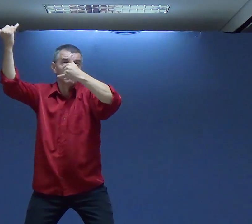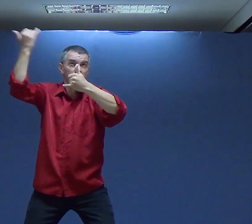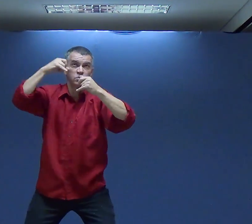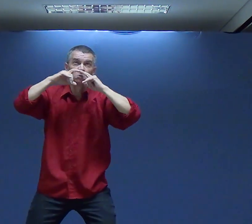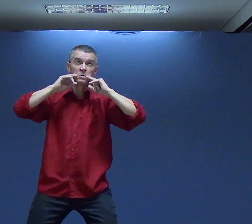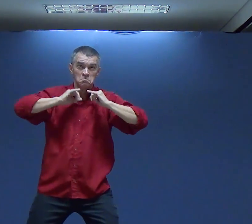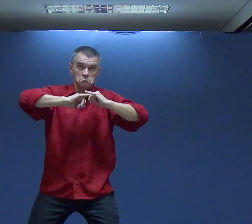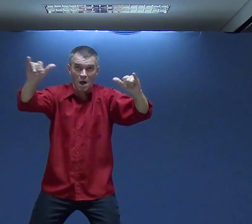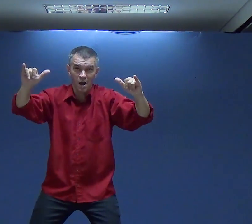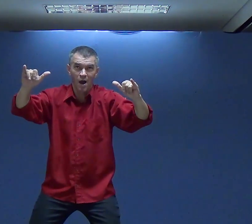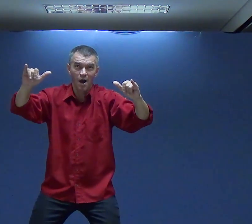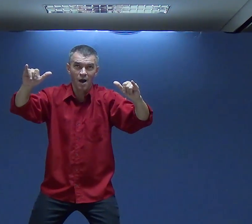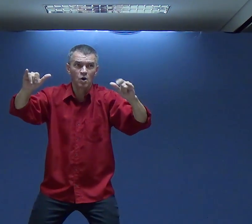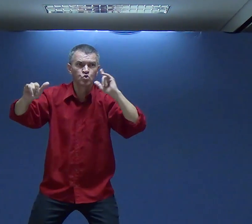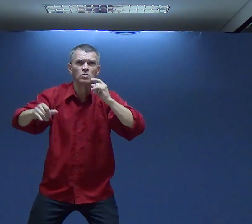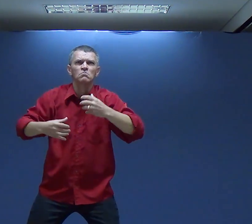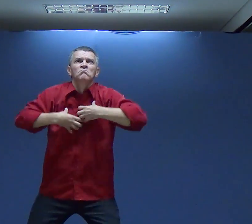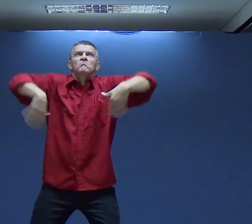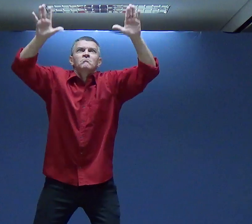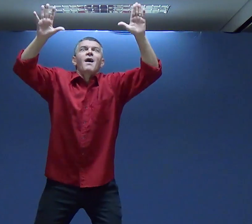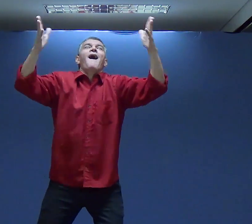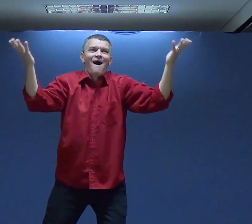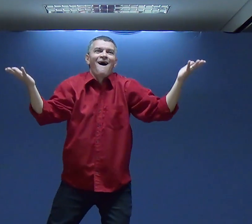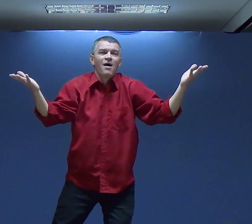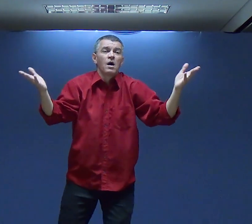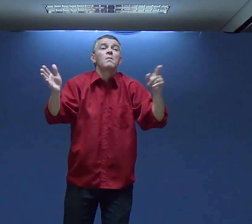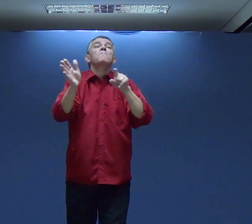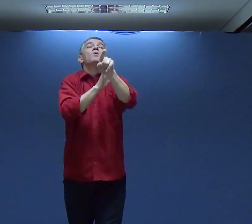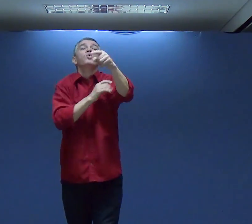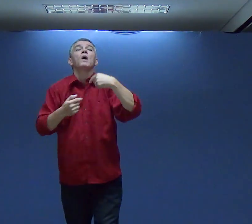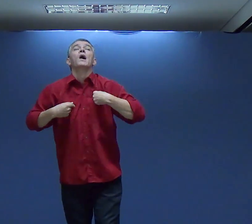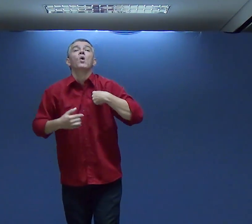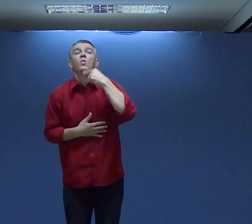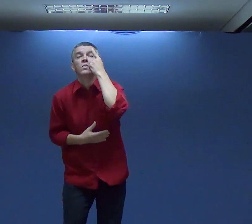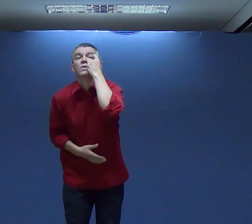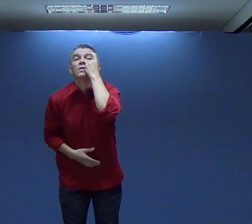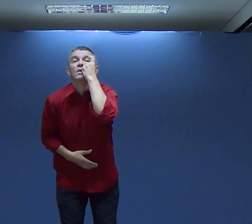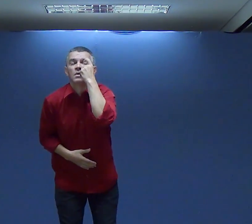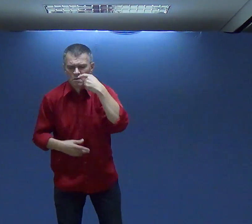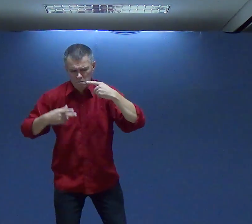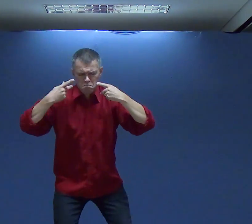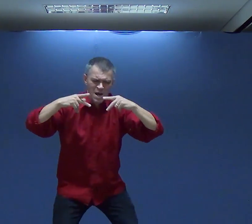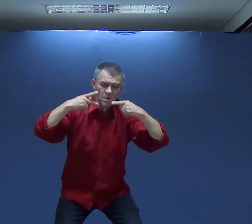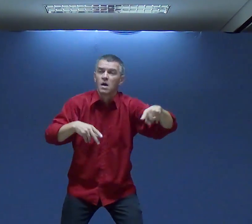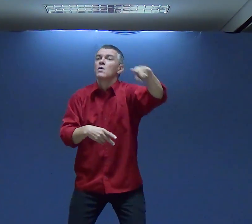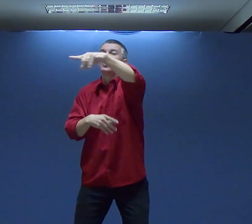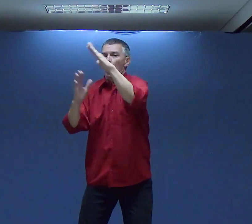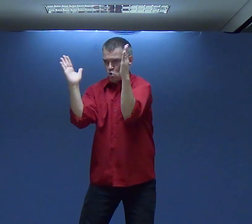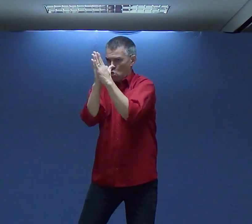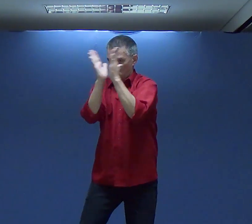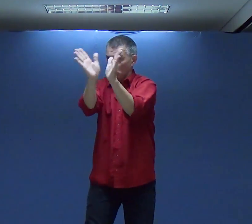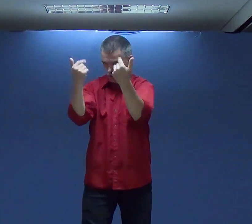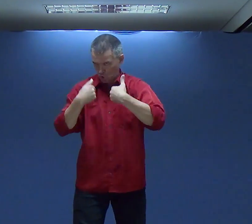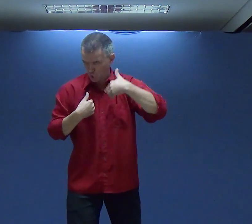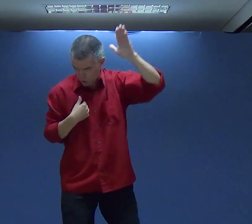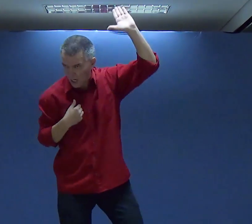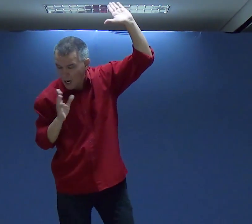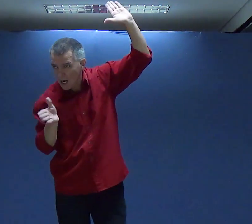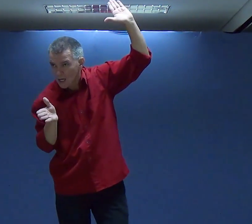E as vezes Falta que você Ore por ele Por mim Eu tenho que pregar Será que